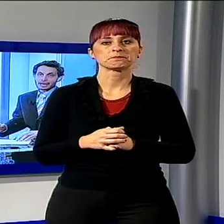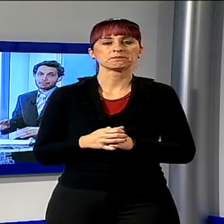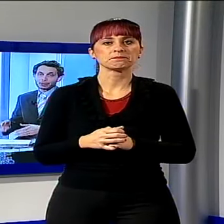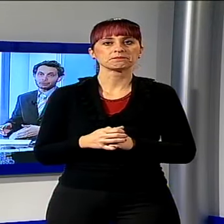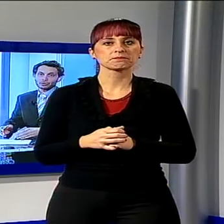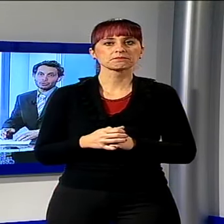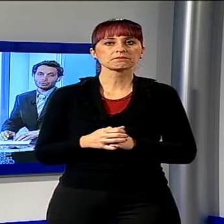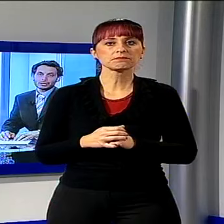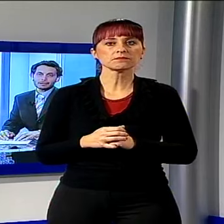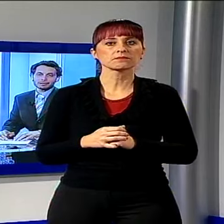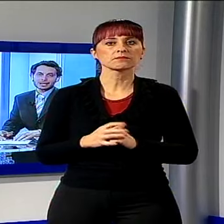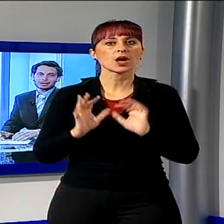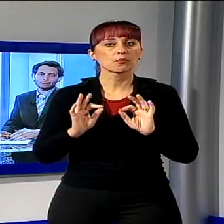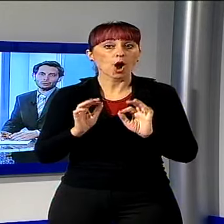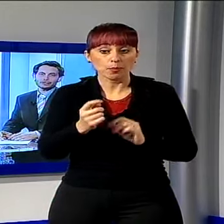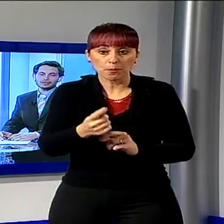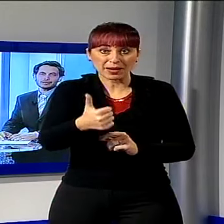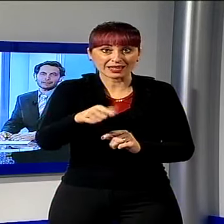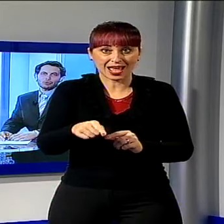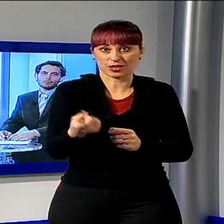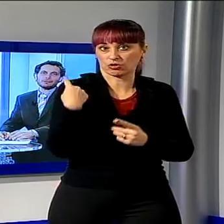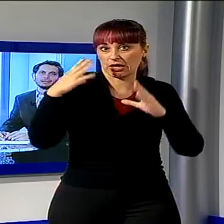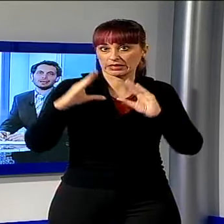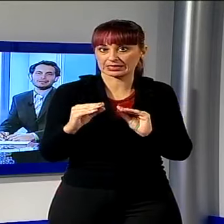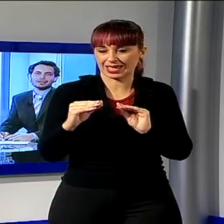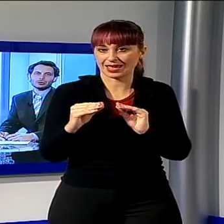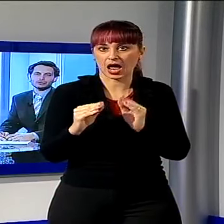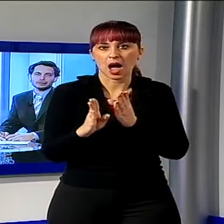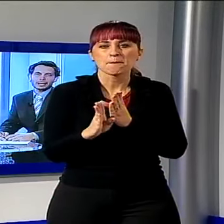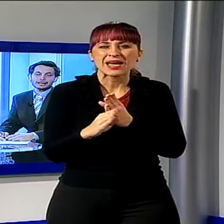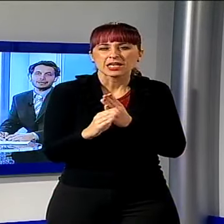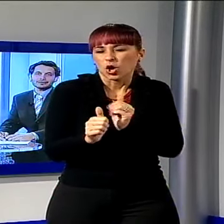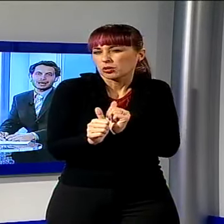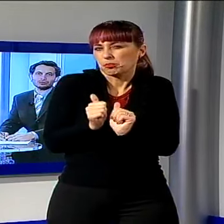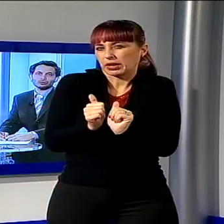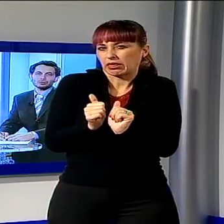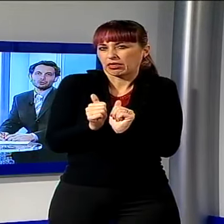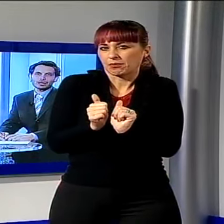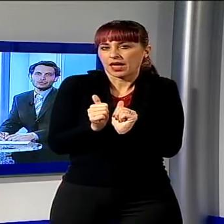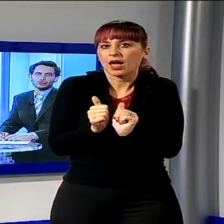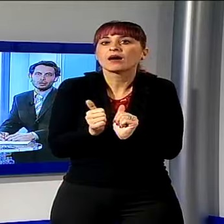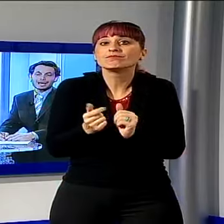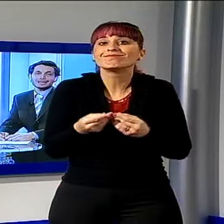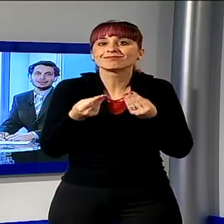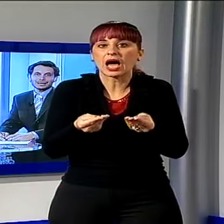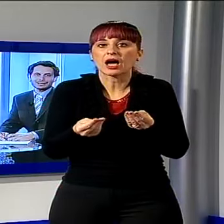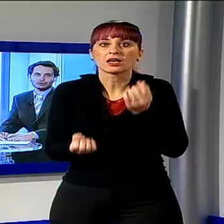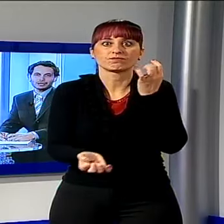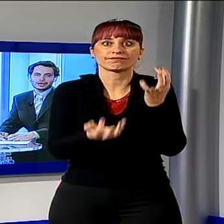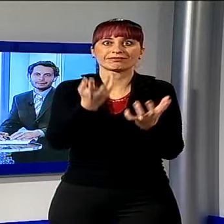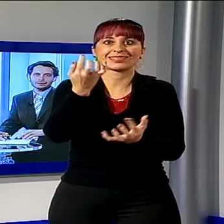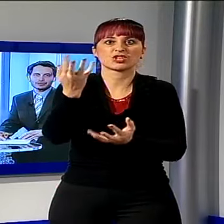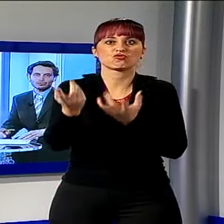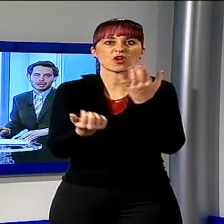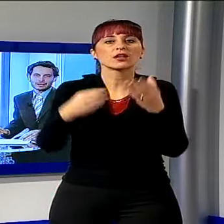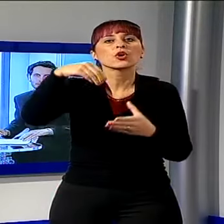E proprio un petardo, ieri sera, poco prima della mezzanotte, ha innescato un incendio all'interno